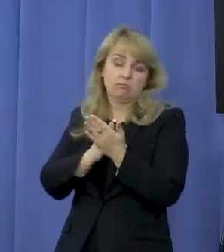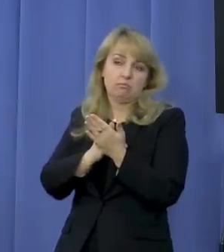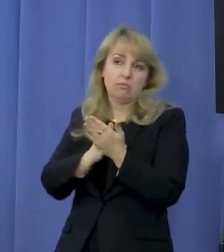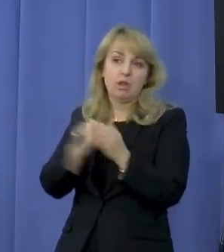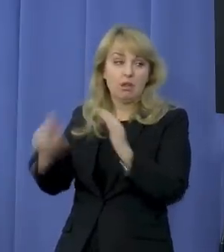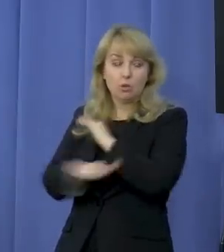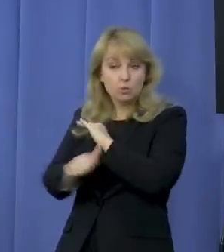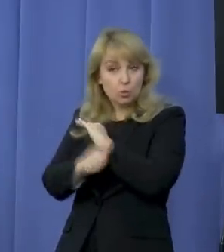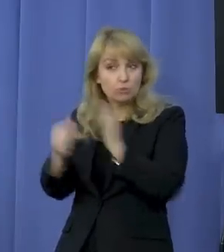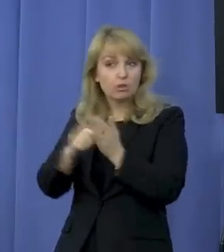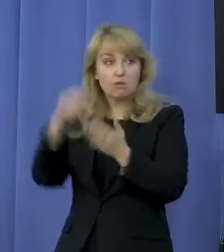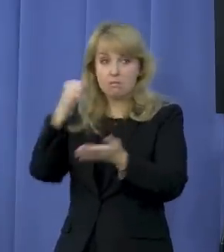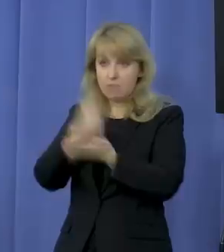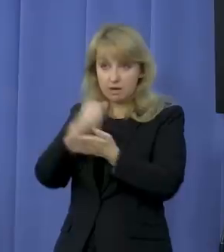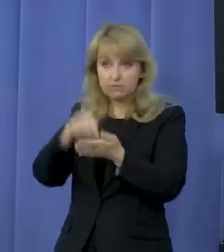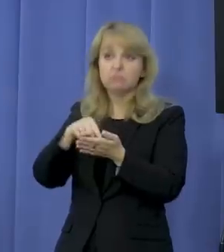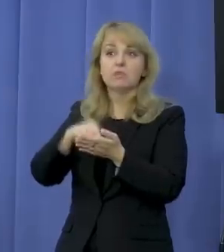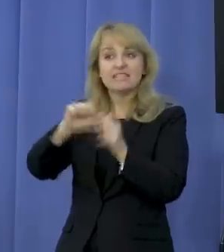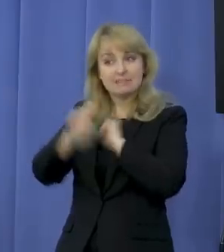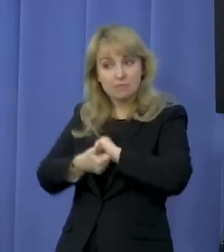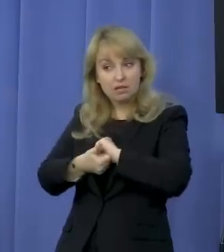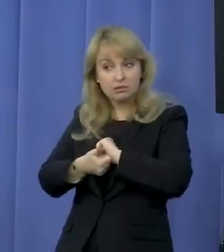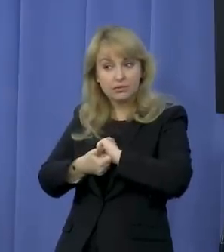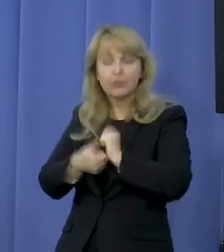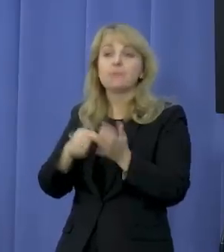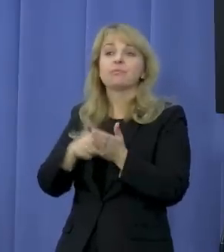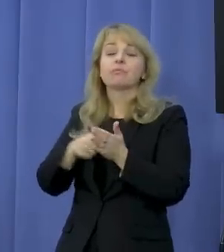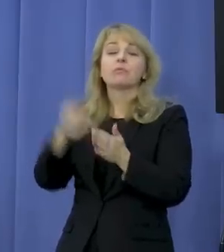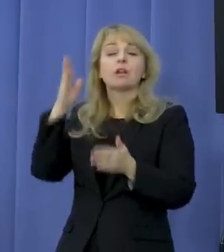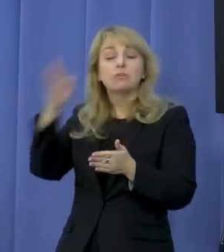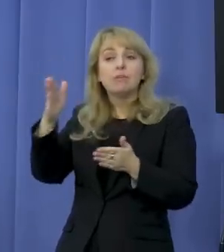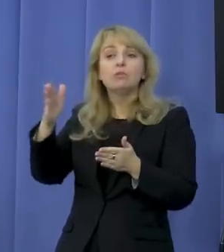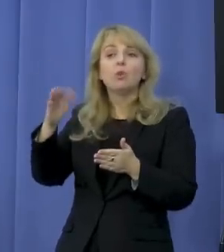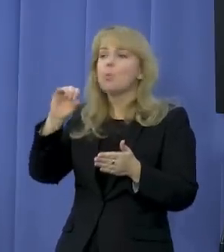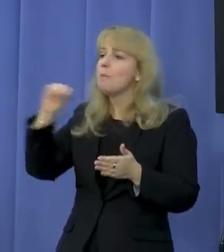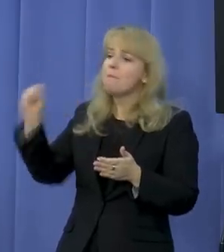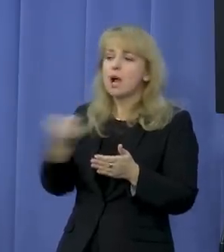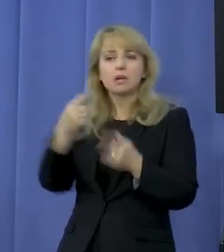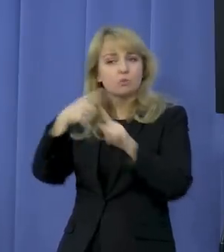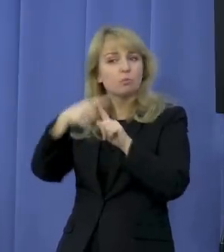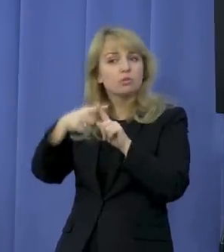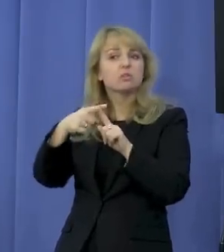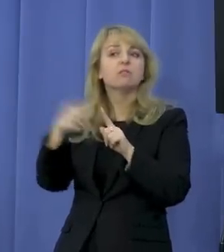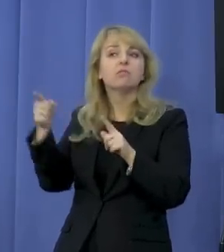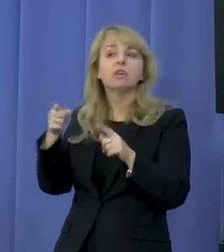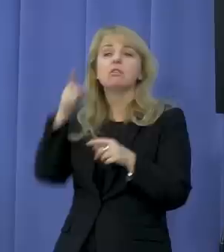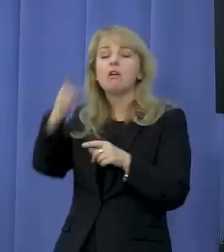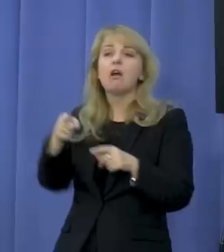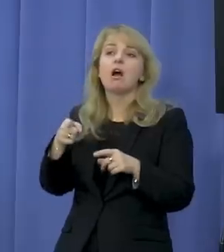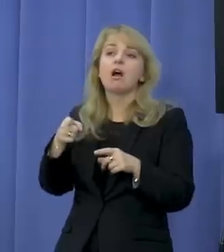prawne tych zmian będą bardzo pozytywnie wpływały na